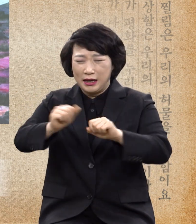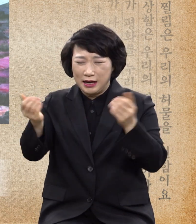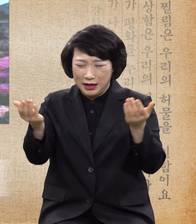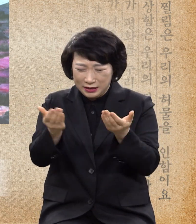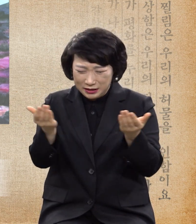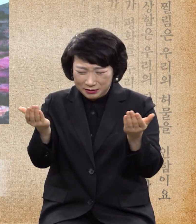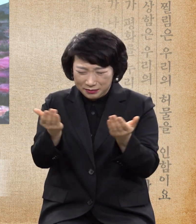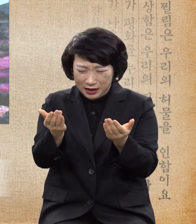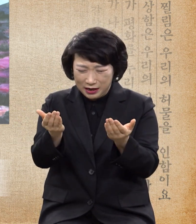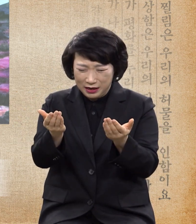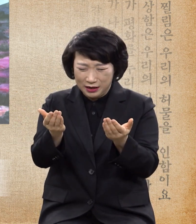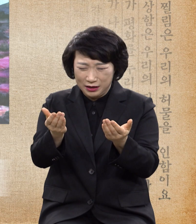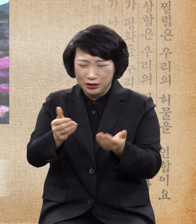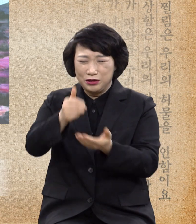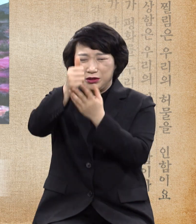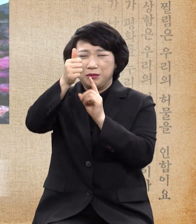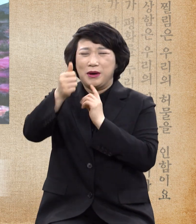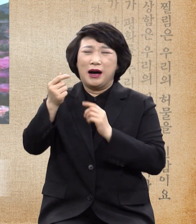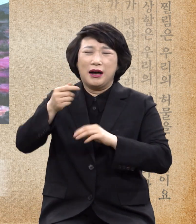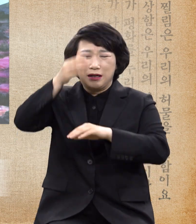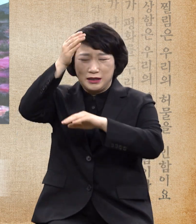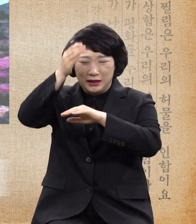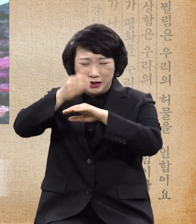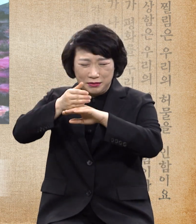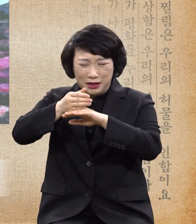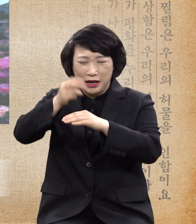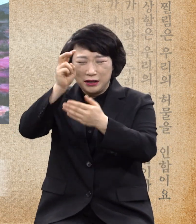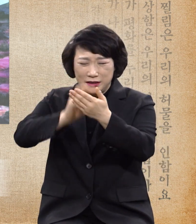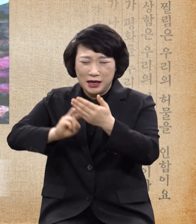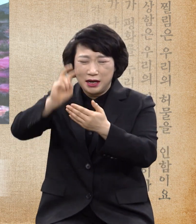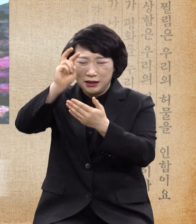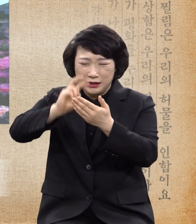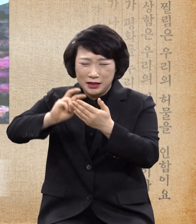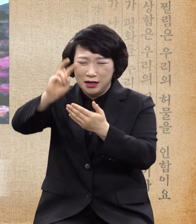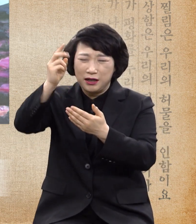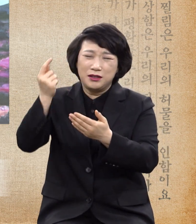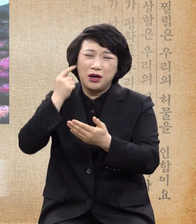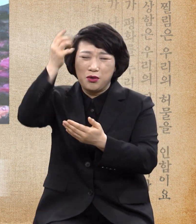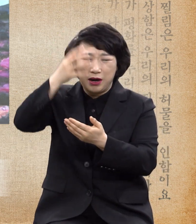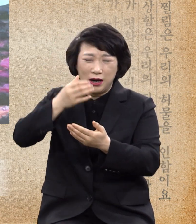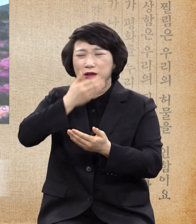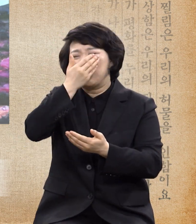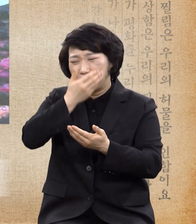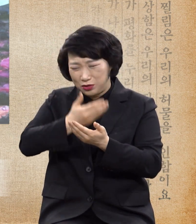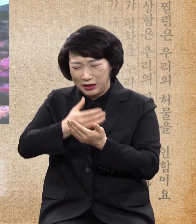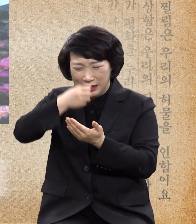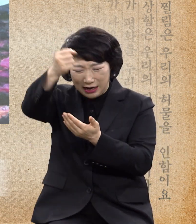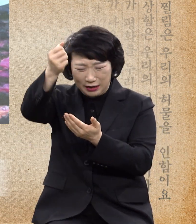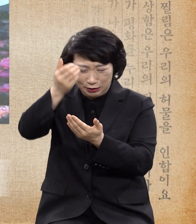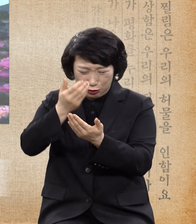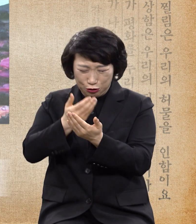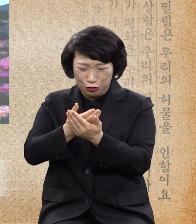주님만 감사와 찬양과 영광과 존귀를 받으시옵소서